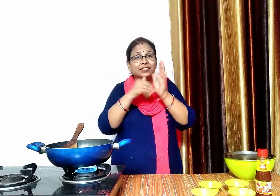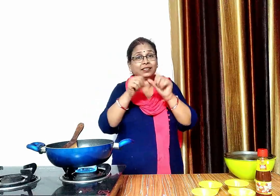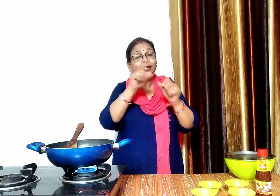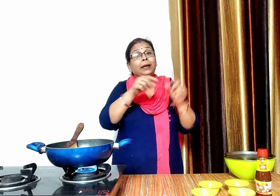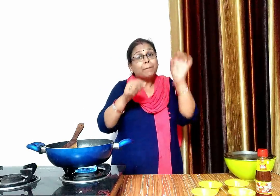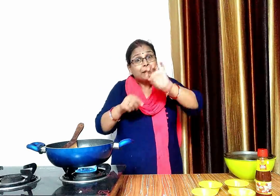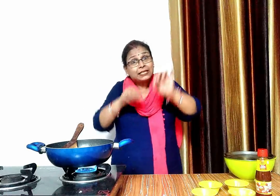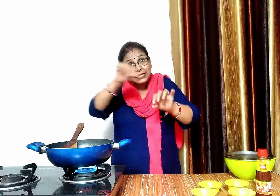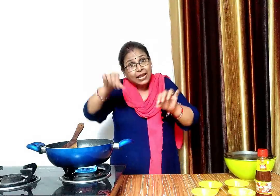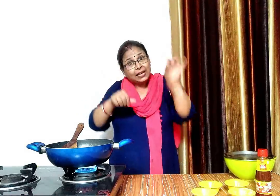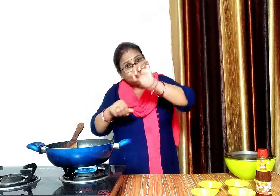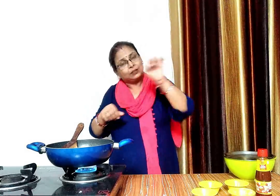आधा बड़ा चमच ओरिगेनो